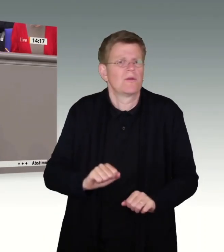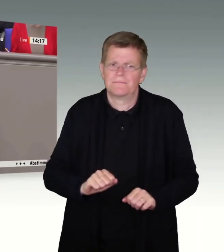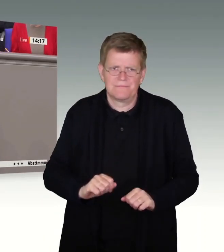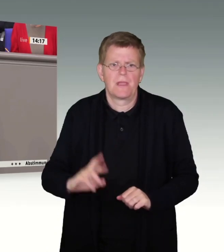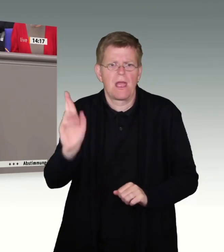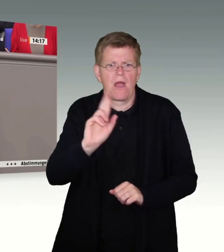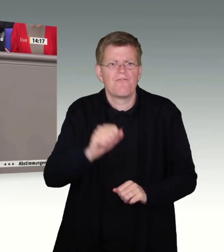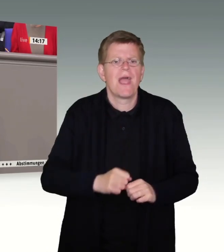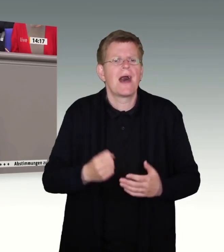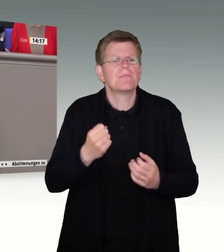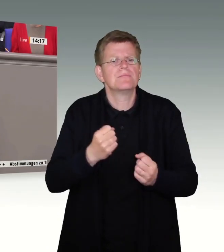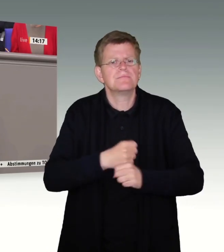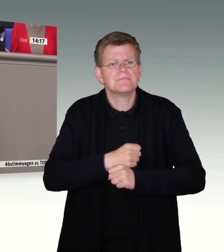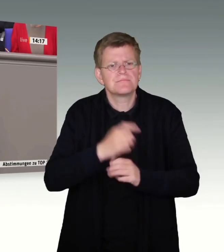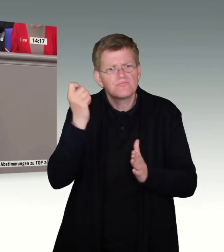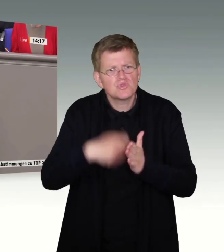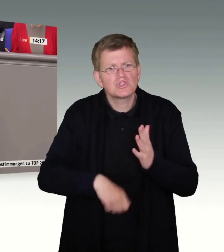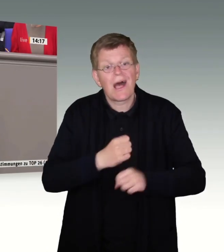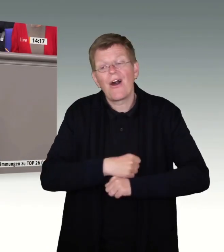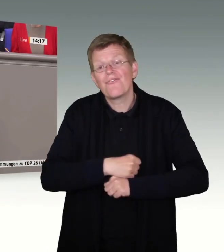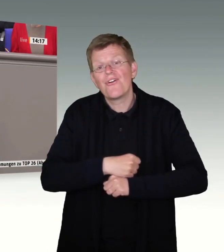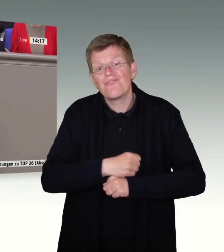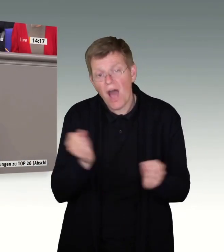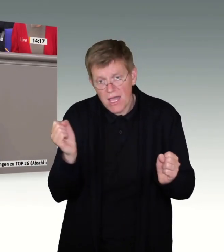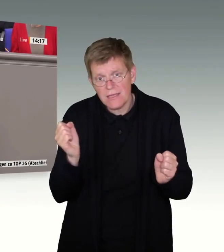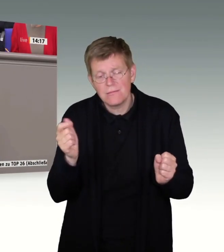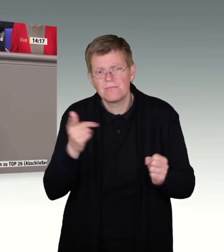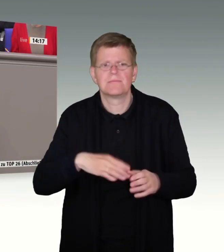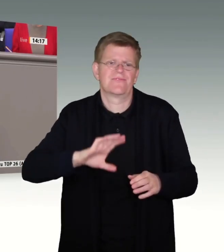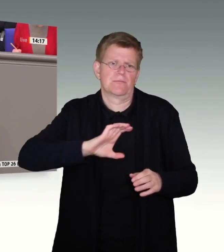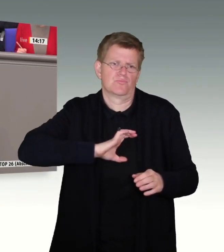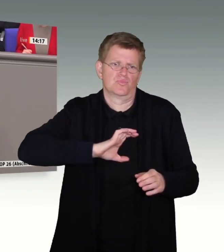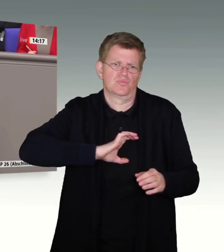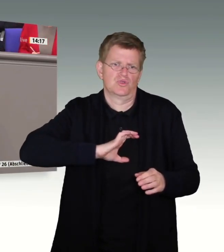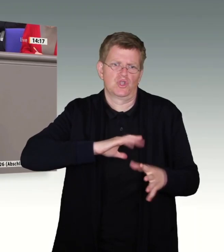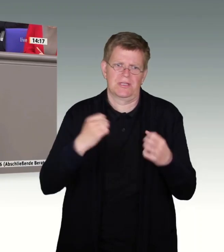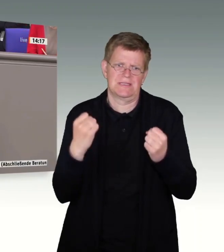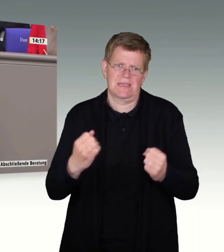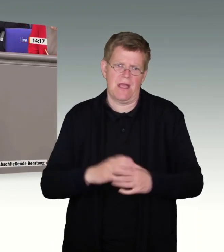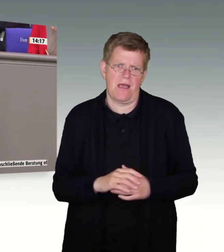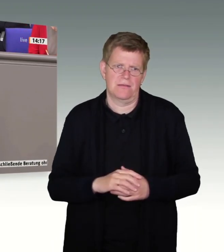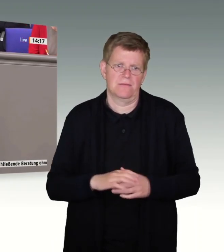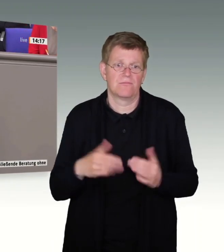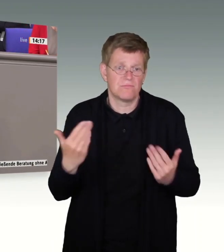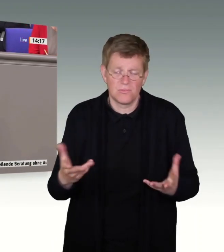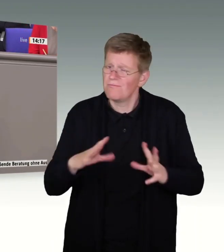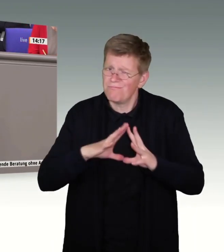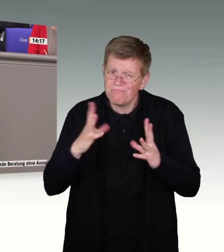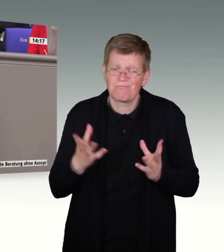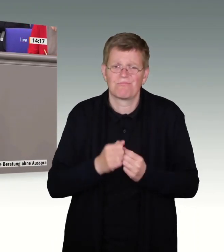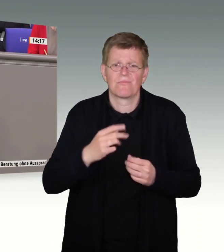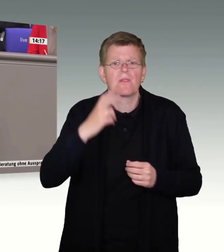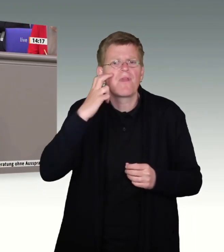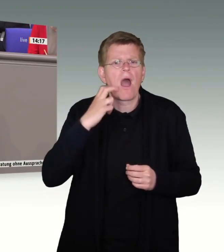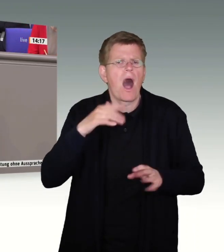Rechtssicherheit im Sinne eines Chancenaufenthalts. Ich möchte hier ausdrücklich betonen, dass es sich um die Regelung von Altfällen handelt, also für